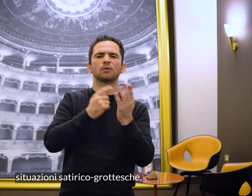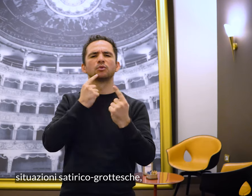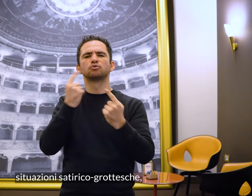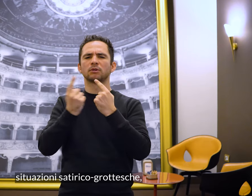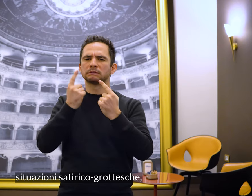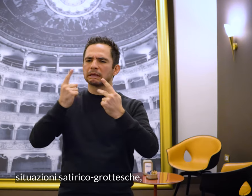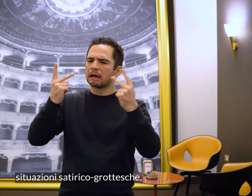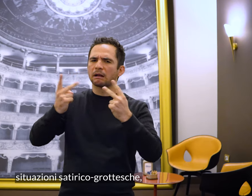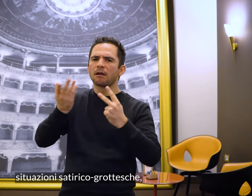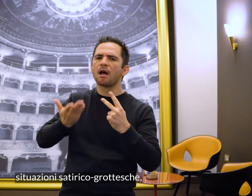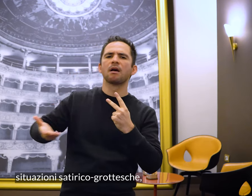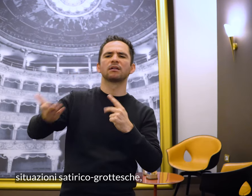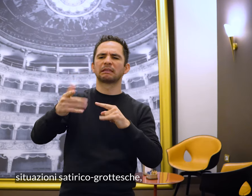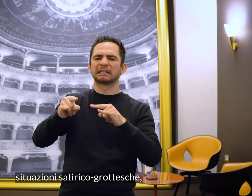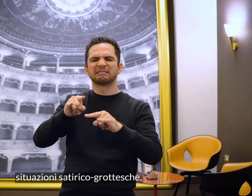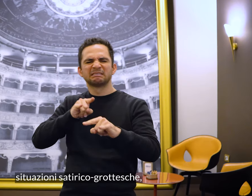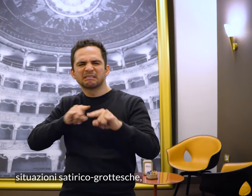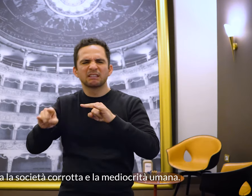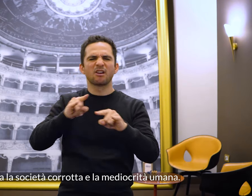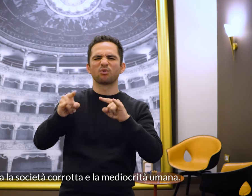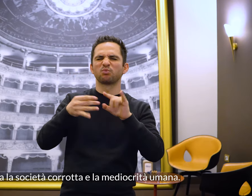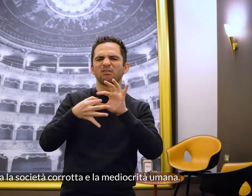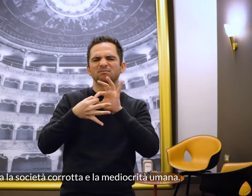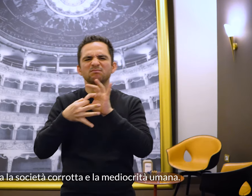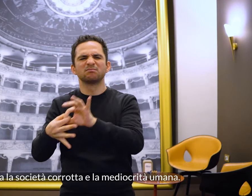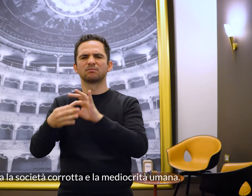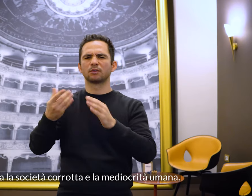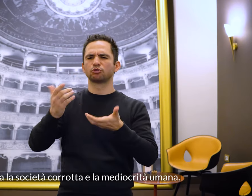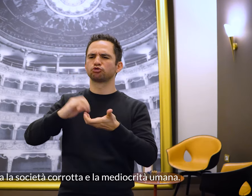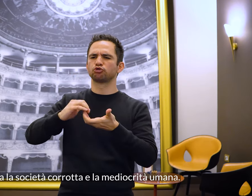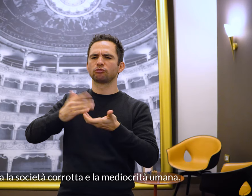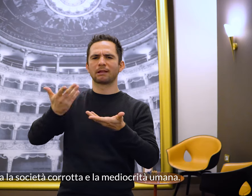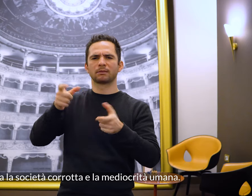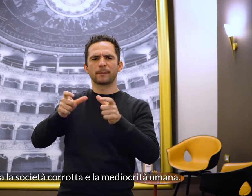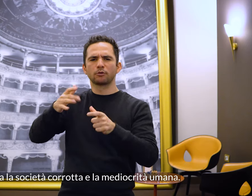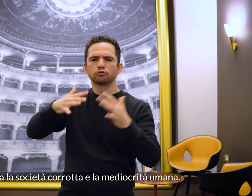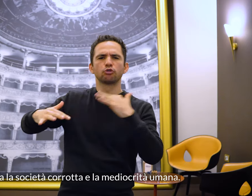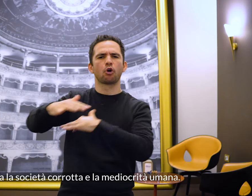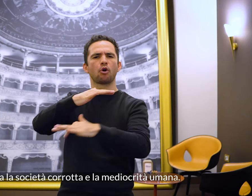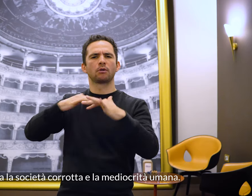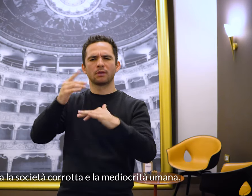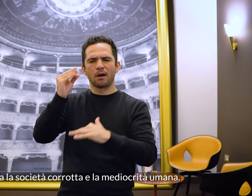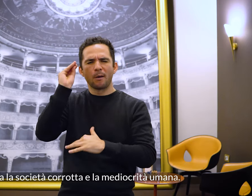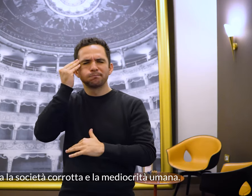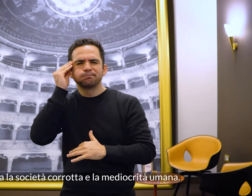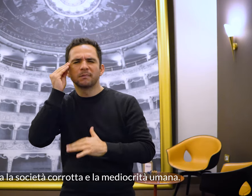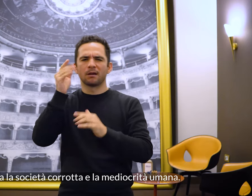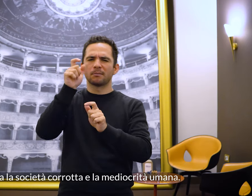satirico grottesche, critica la società corrotta e la mediocrità umana.